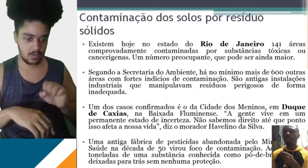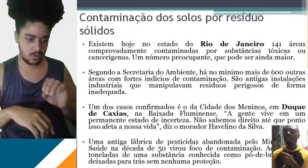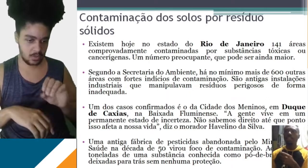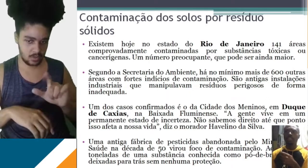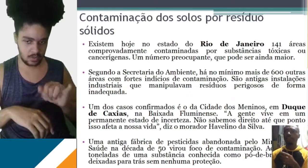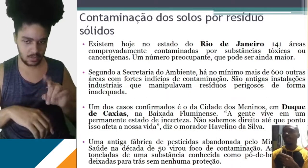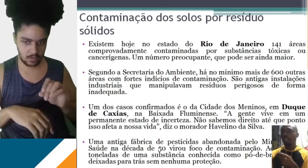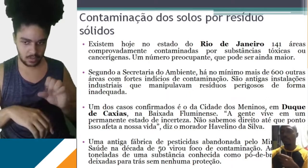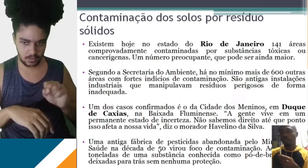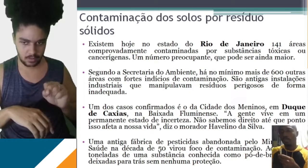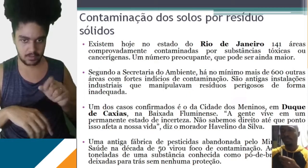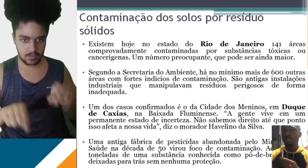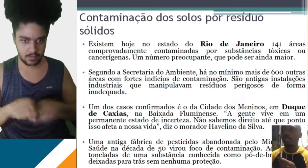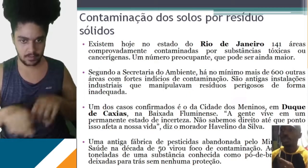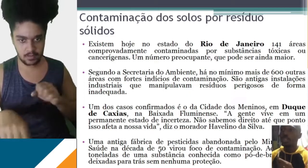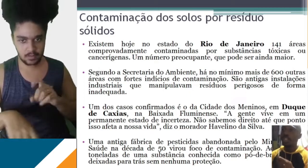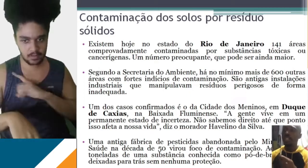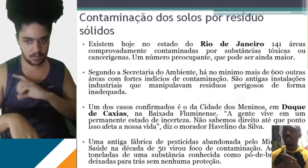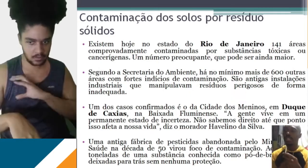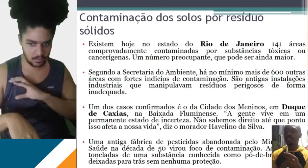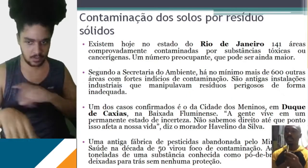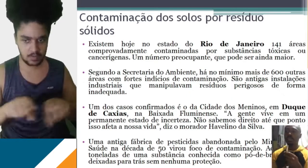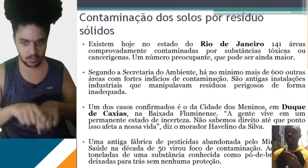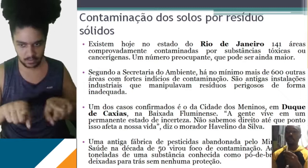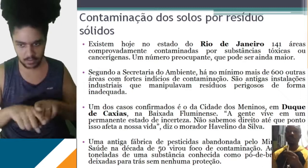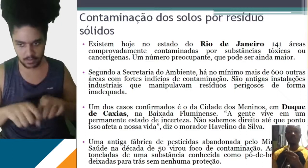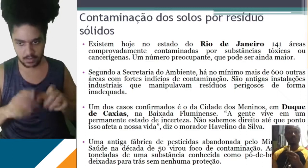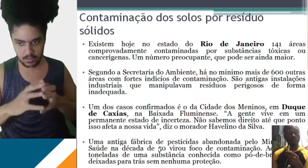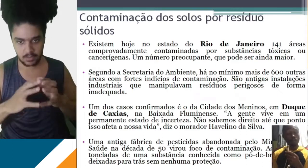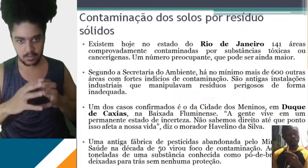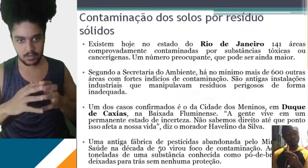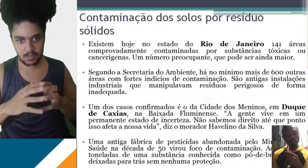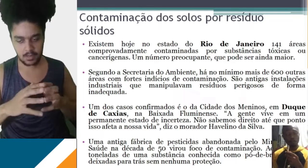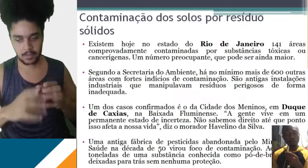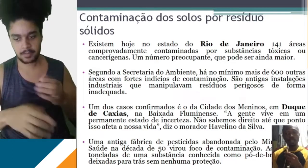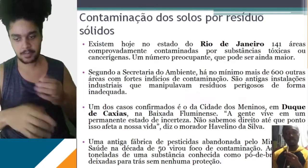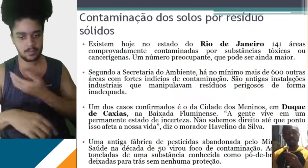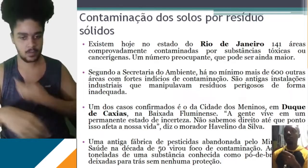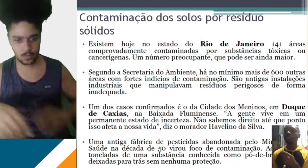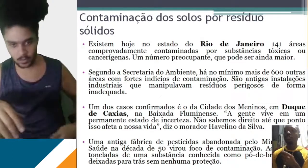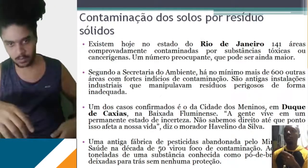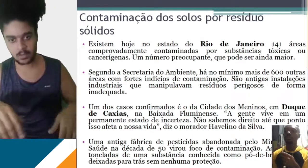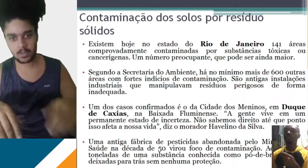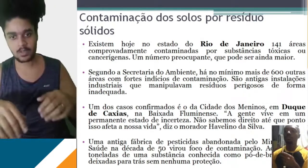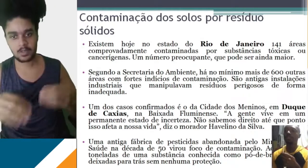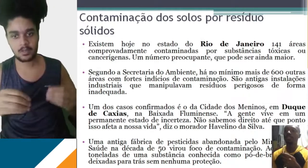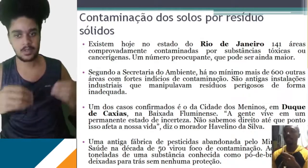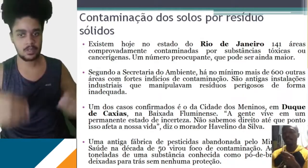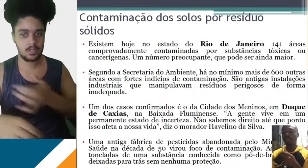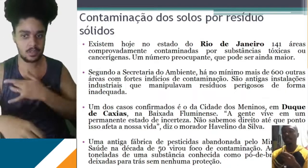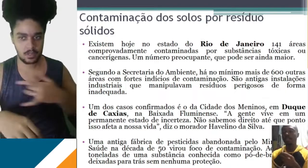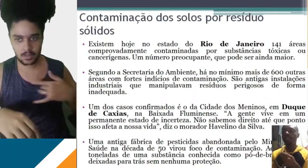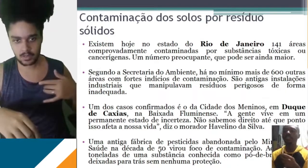sólidos. A gente pode falar, vou dar uma ênfase aqui, Duque de Caxias, na cidade dos meninos, que era uma empresa pública, do Ministério da Saúde, uma